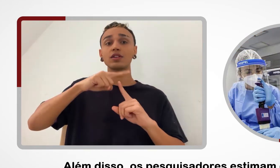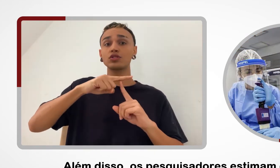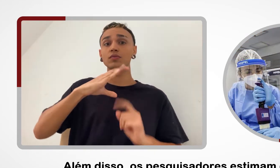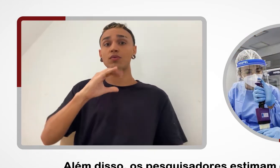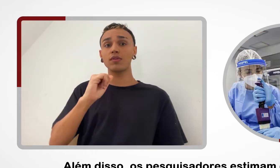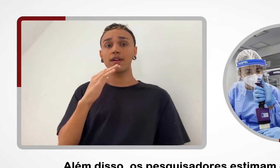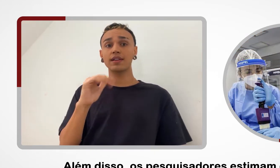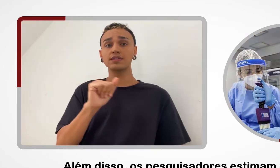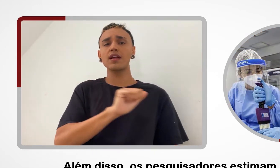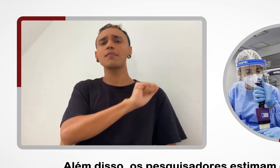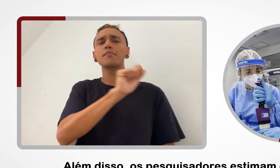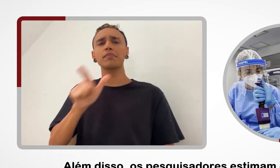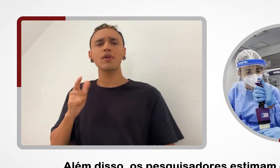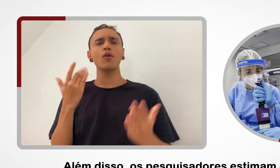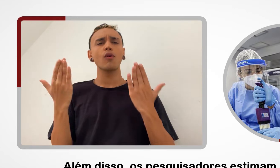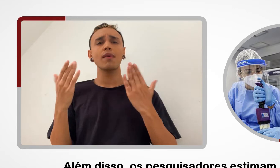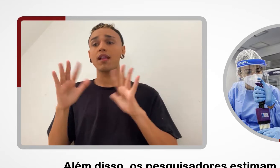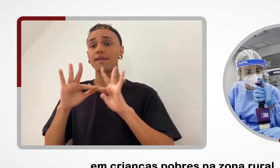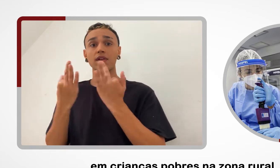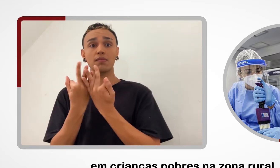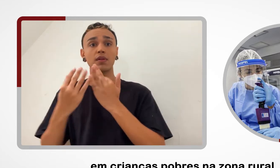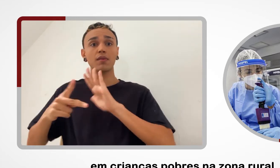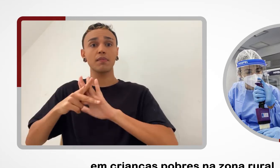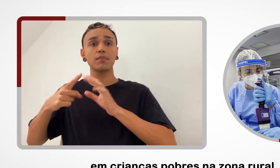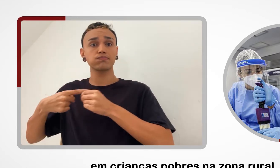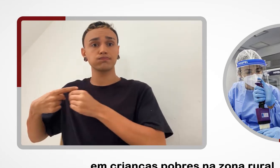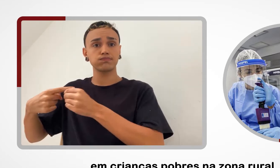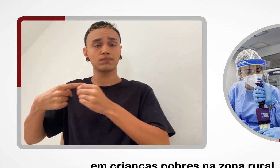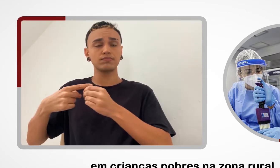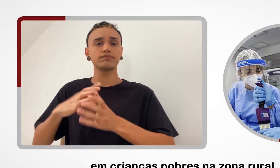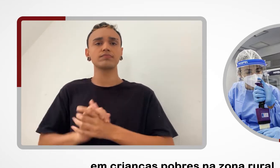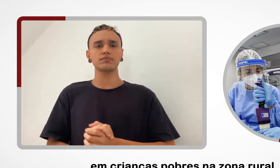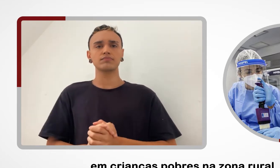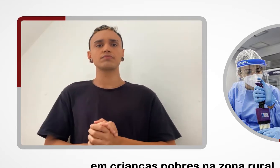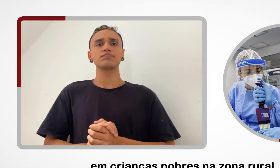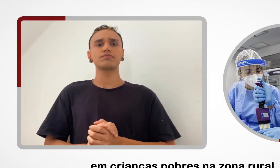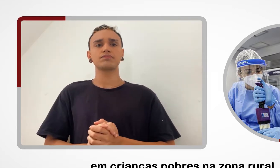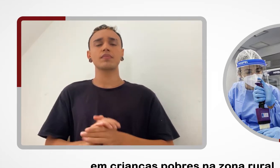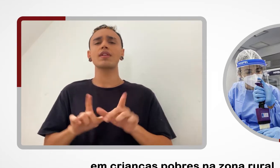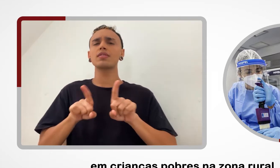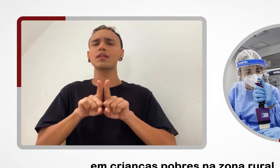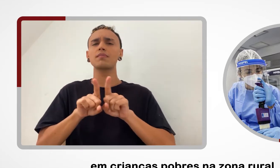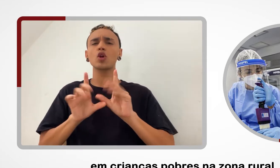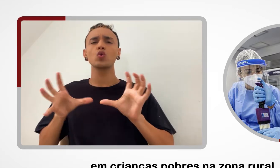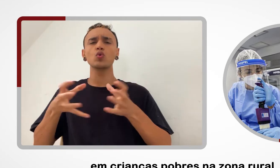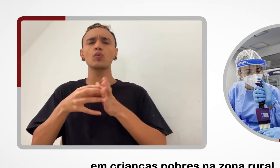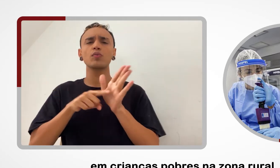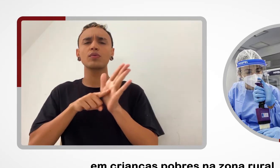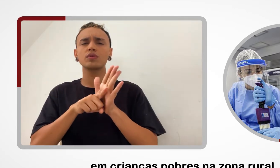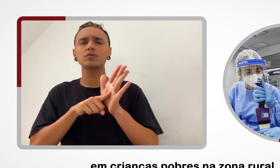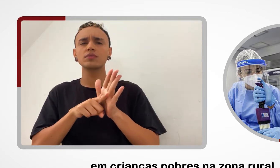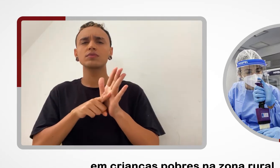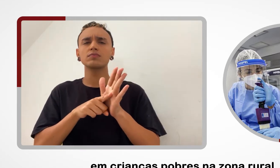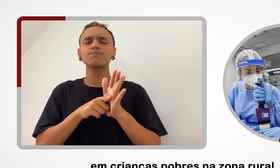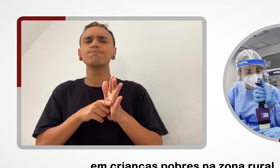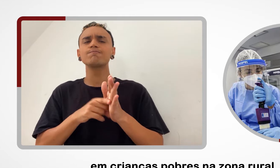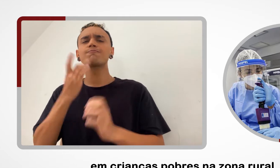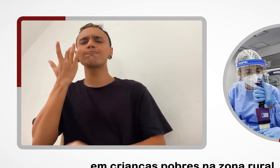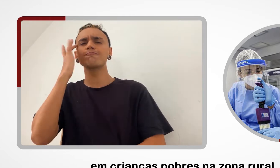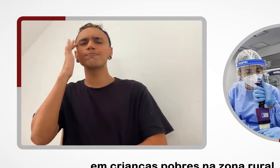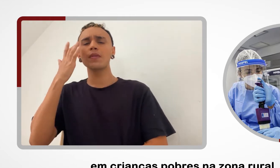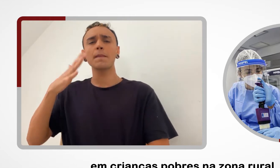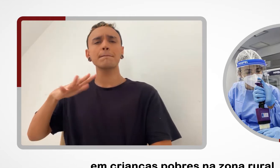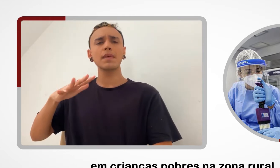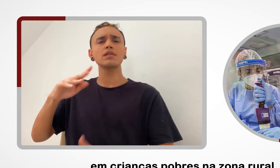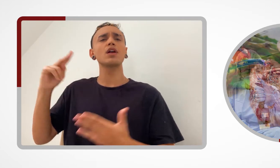as taxas de anemia por deficiência de ferro em crianças pobres na zona rural poderiam aumentar cerca de